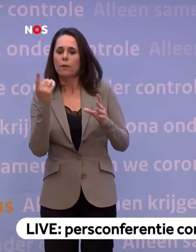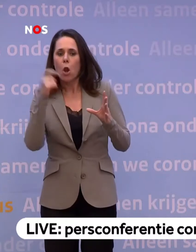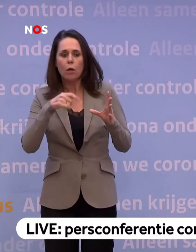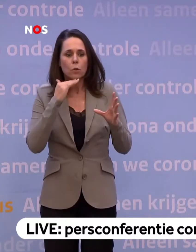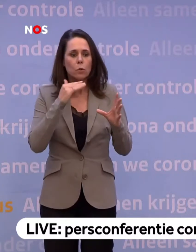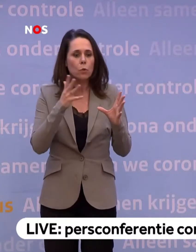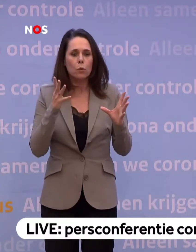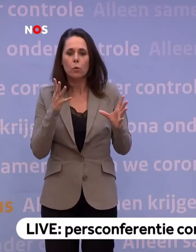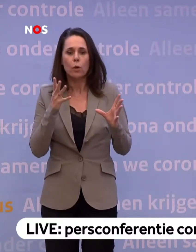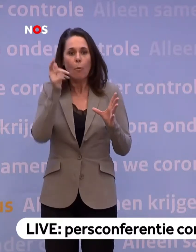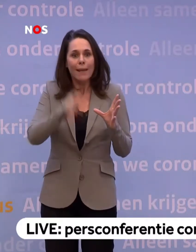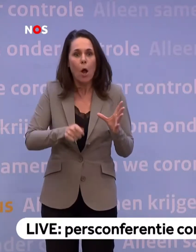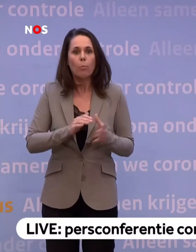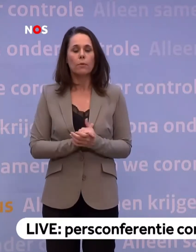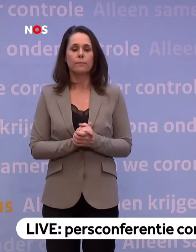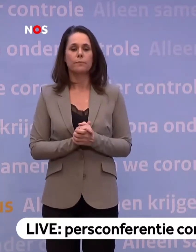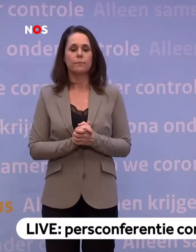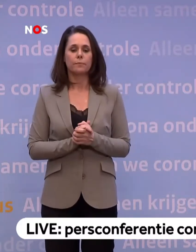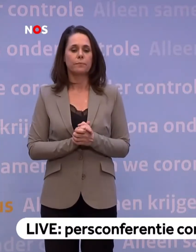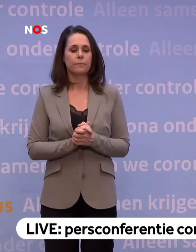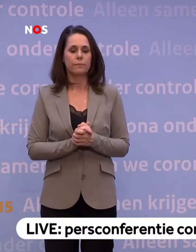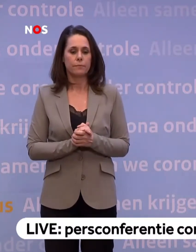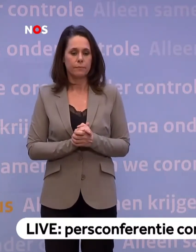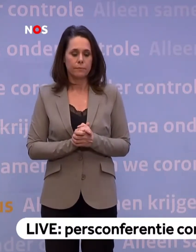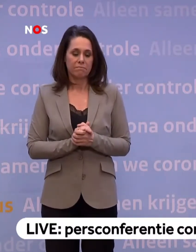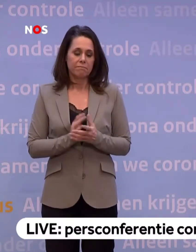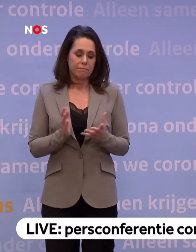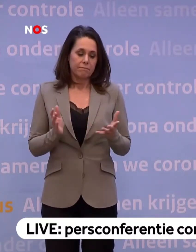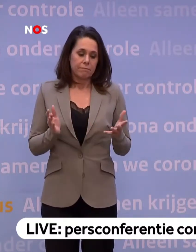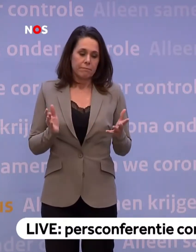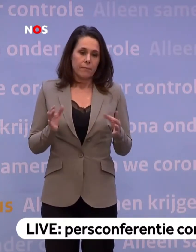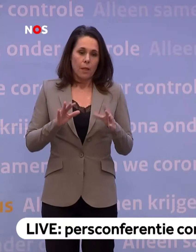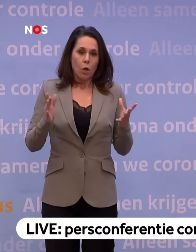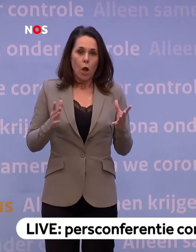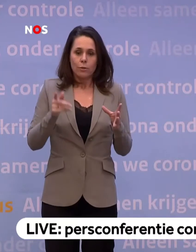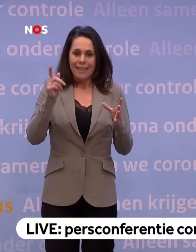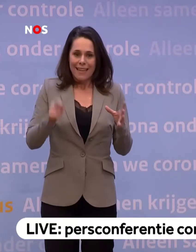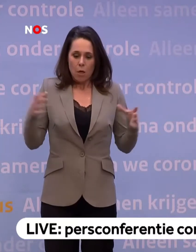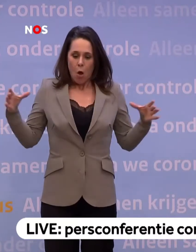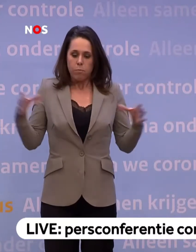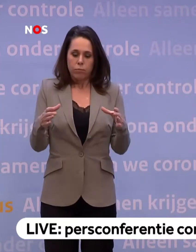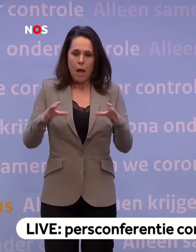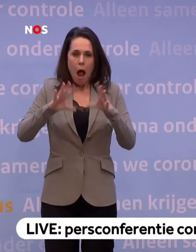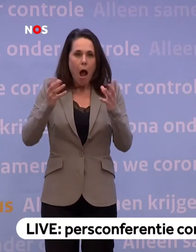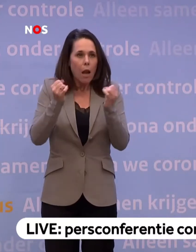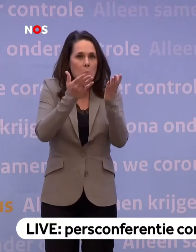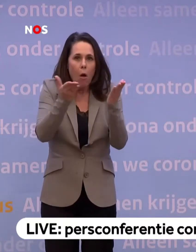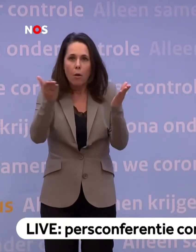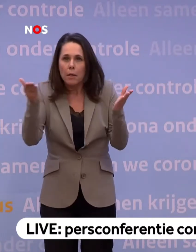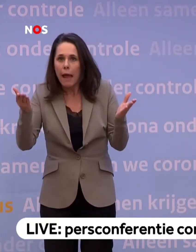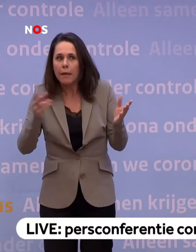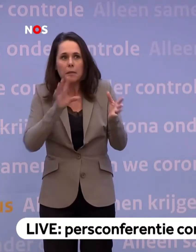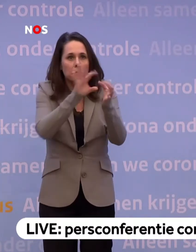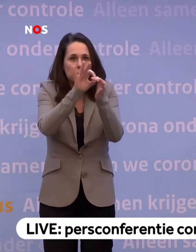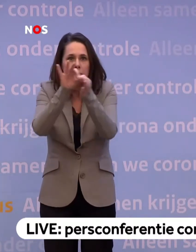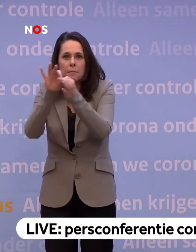inkoop te doen? Nou, daar hebben we een heel groot inkoopconsortium voor opgetuigd... ...die werkelijk alle mogelijkheden naloopt die